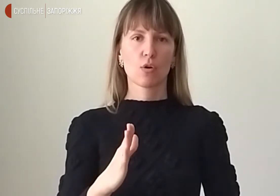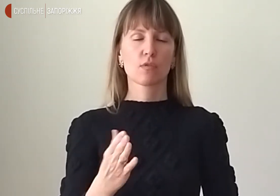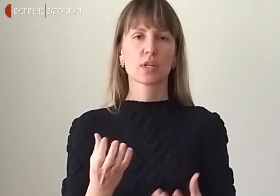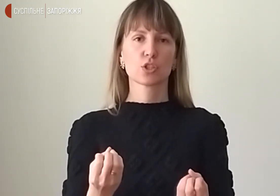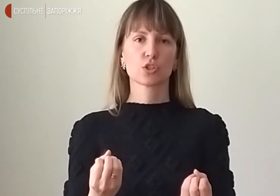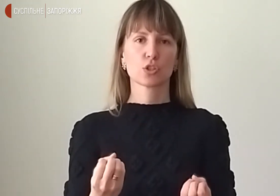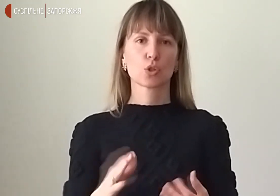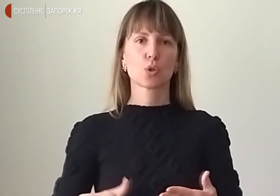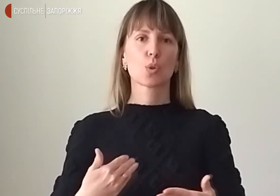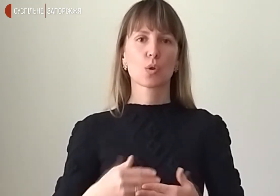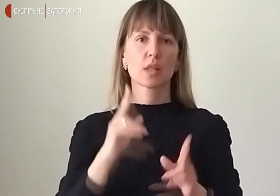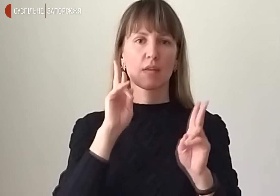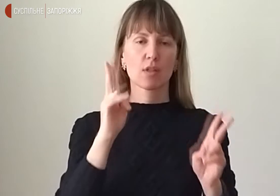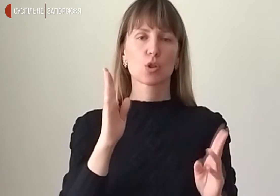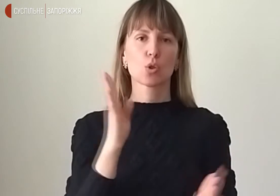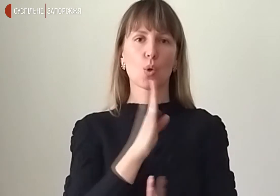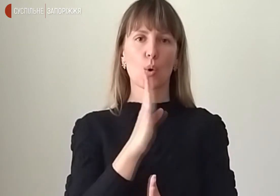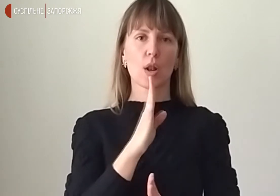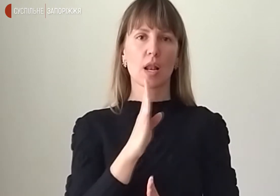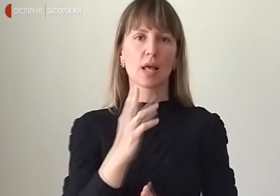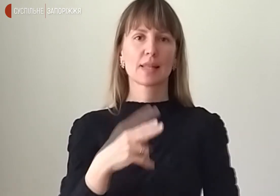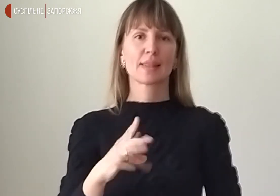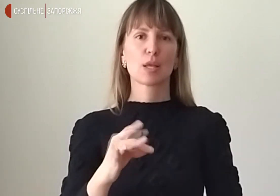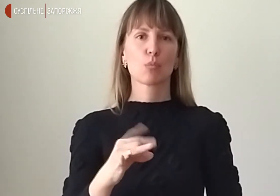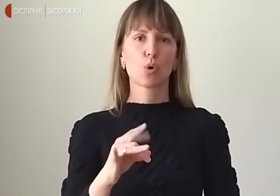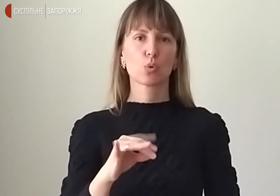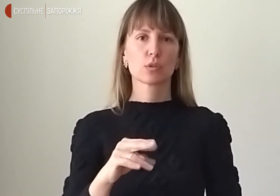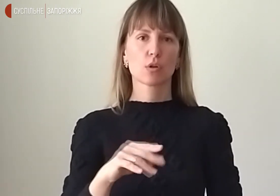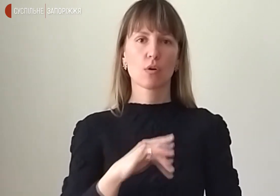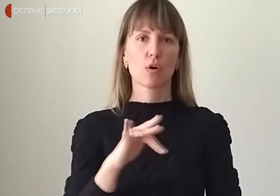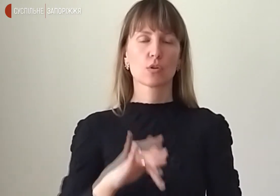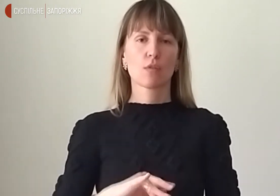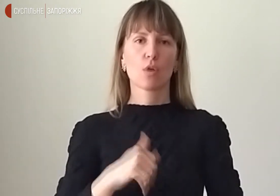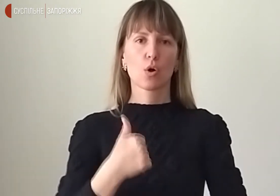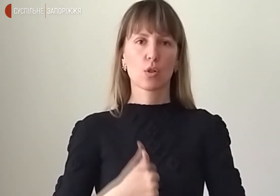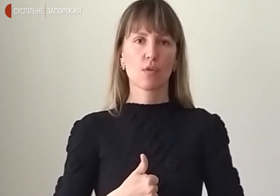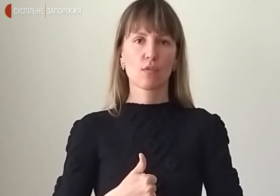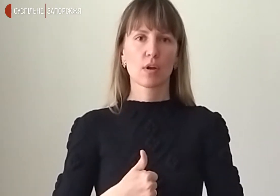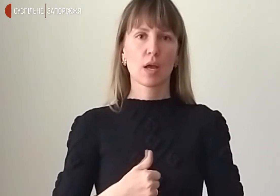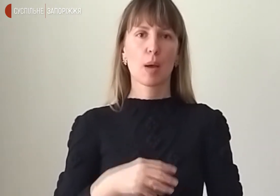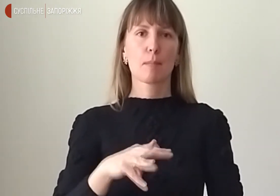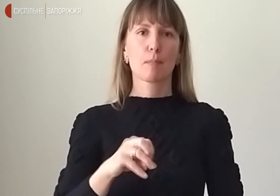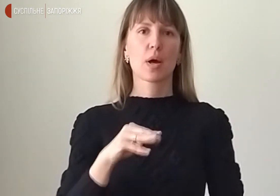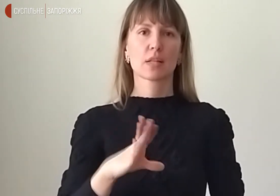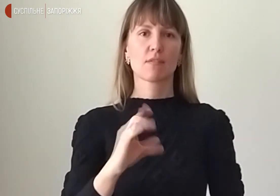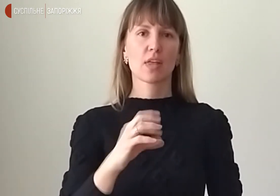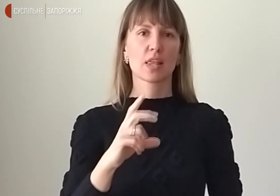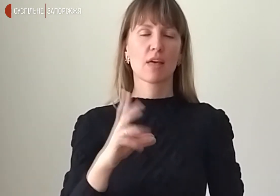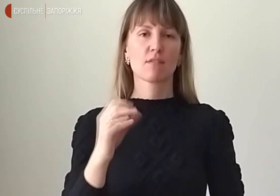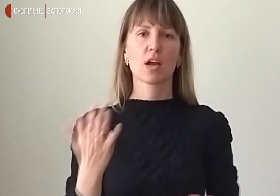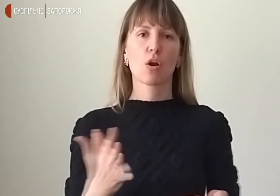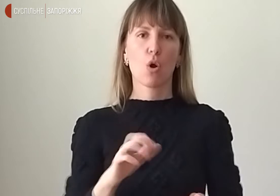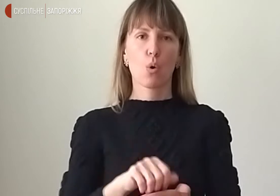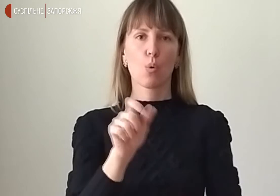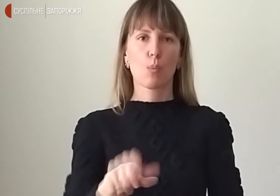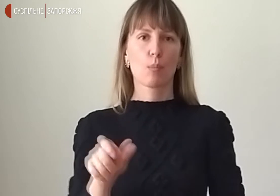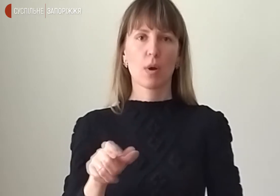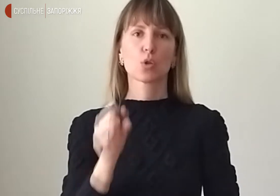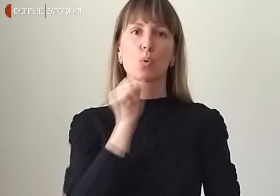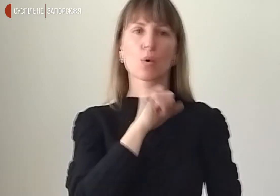досі невідома доля Дніпро-Рубницького міського голови Євгена Матвєєва, якого окупанти викрали вчора